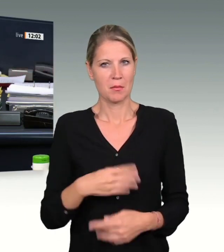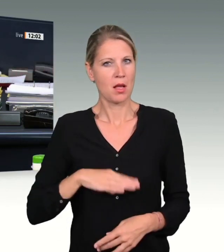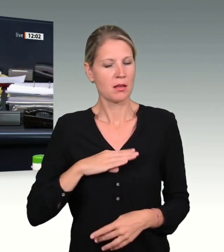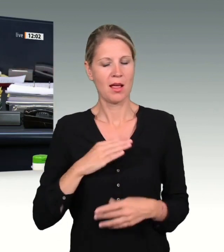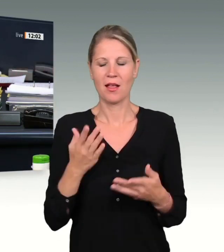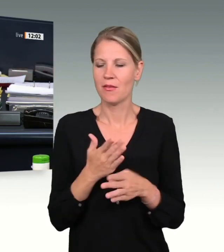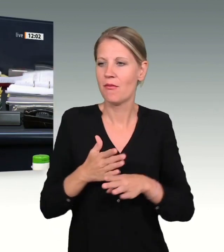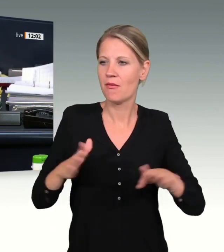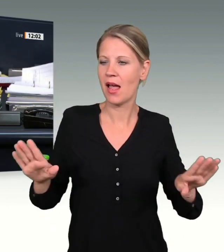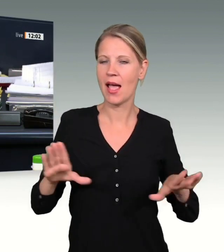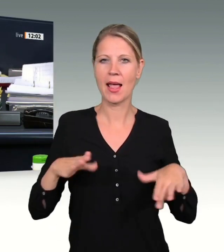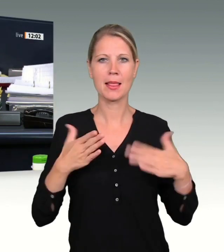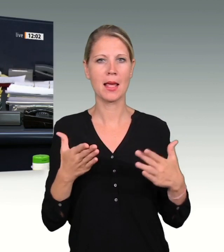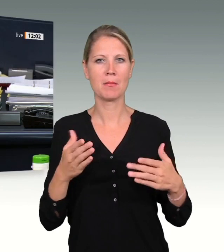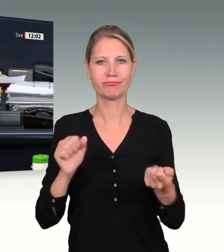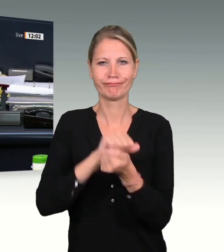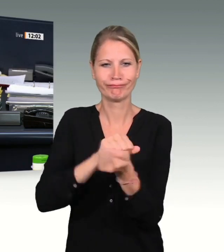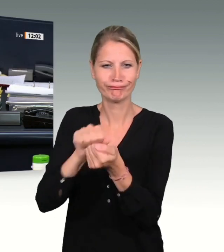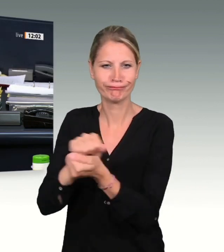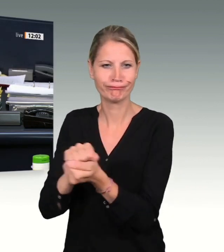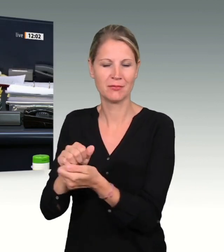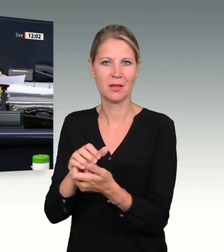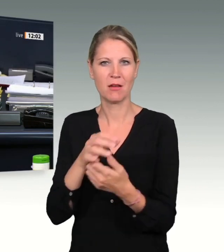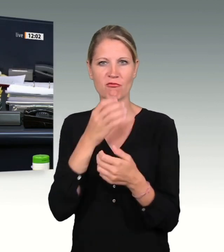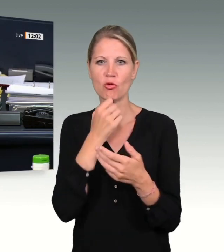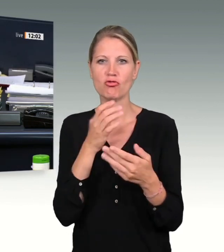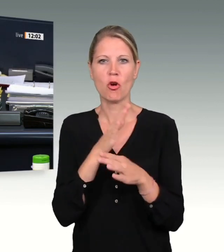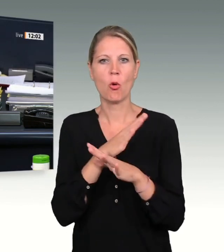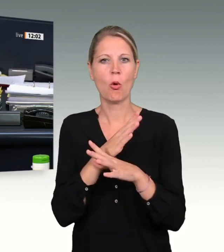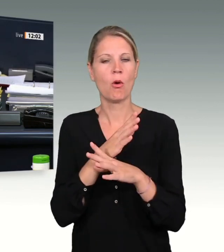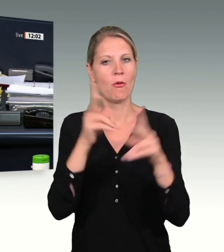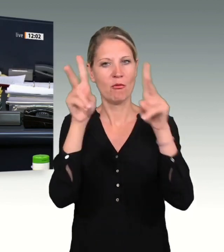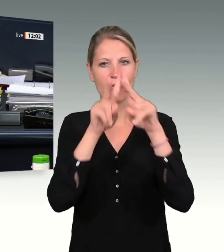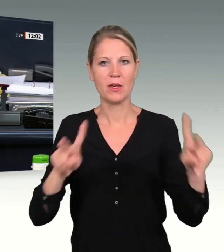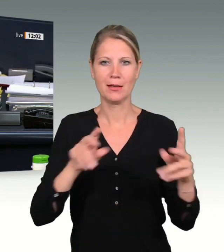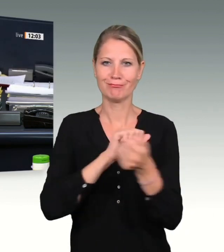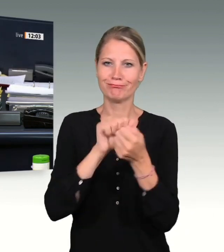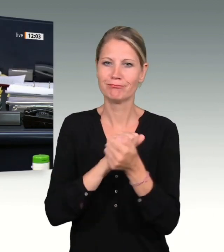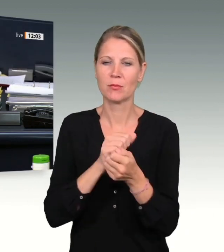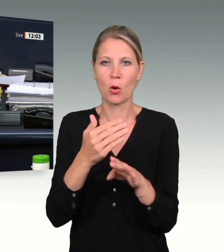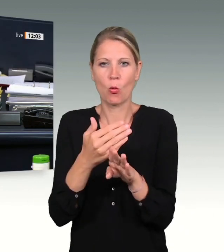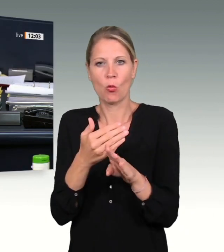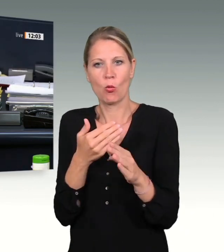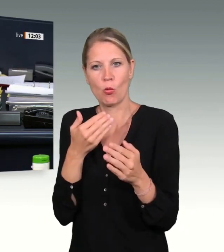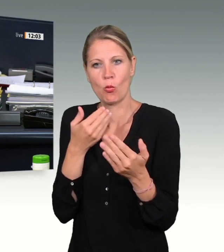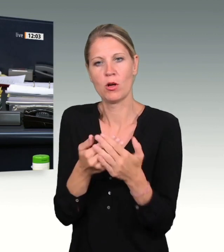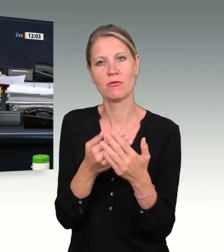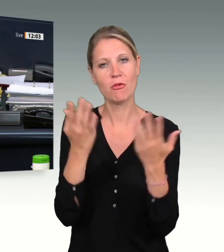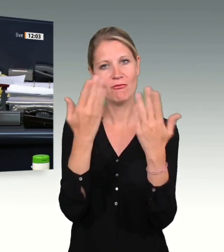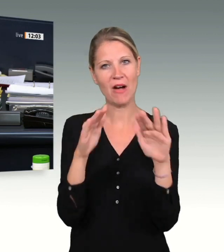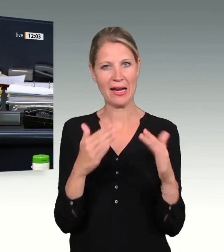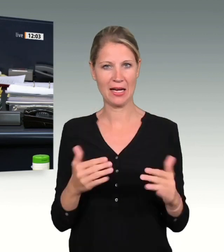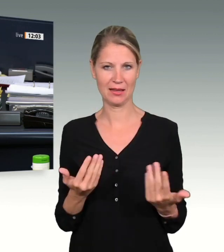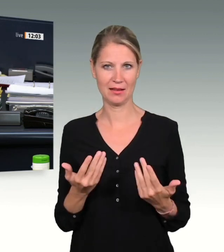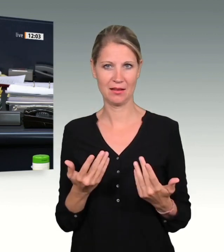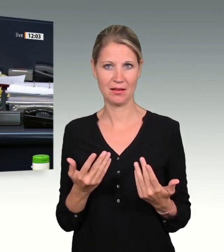kurz vor Weihnachten. Uns ist der Terrorakt auch im Gedächtnis, weil